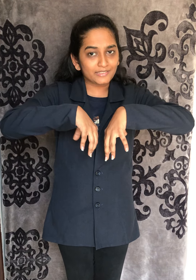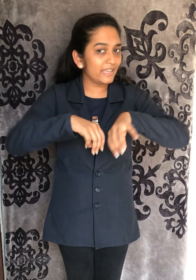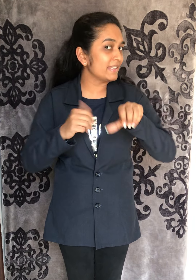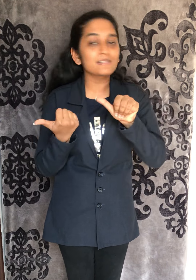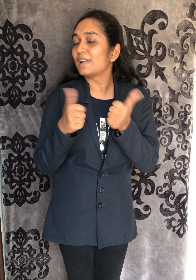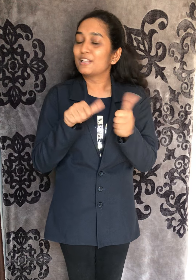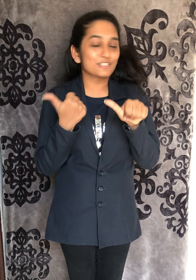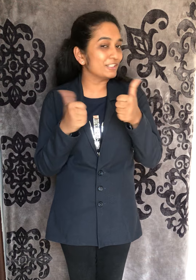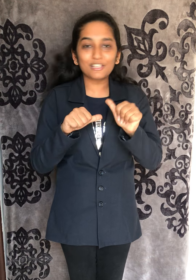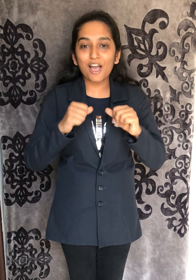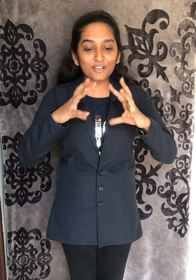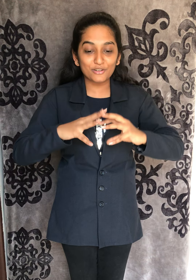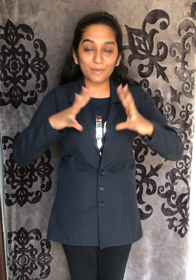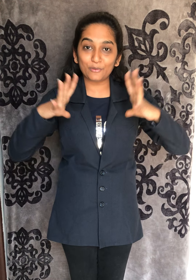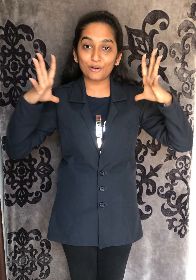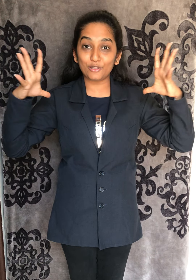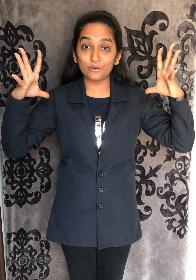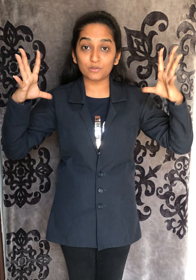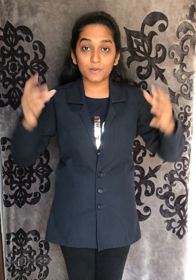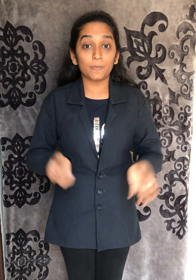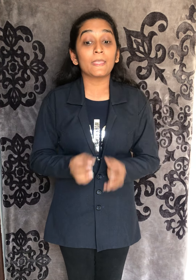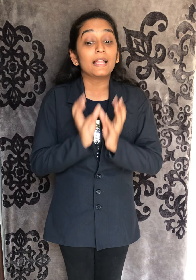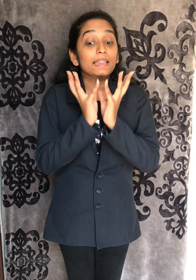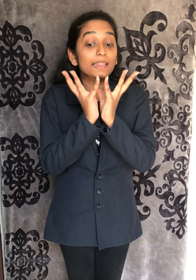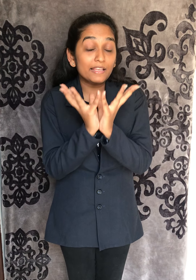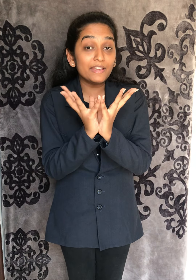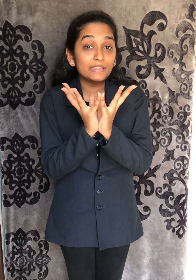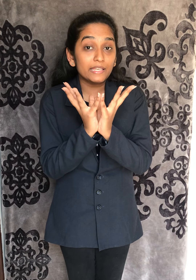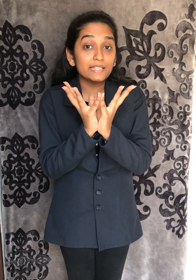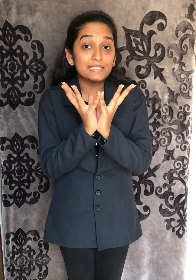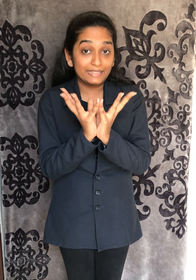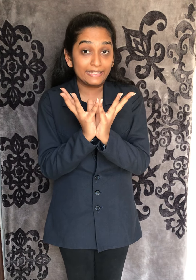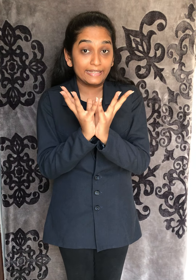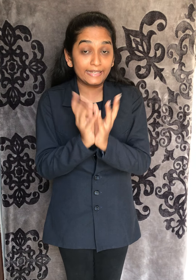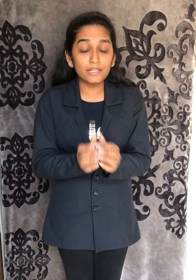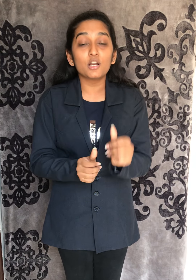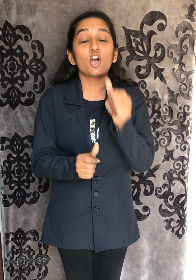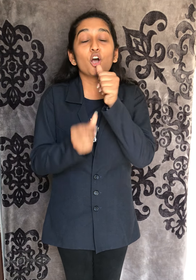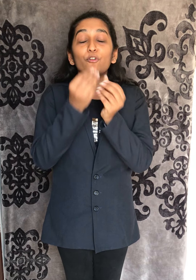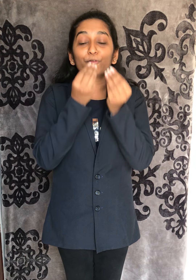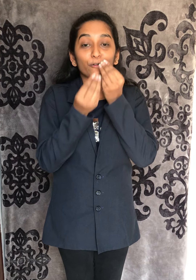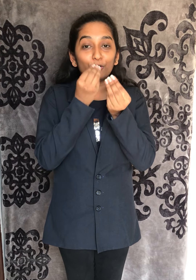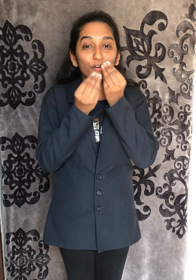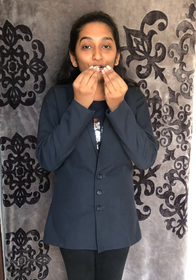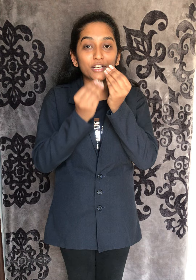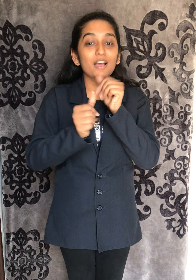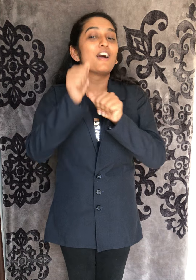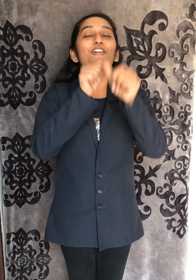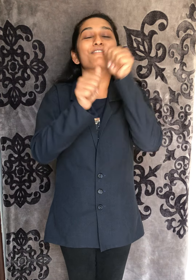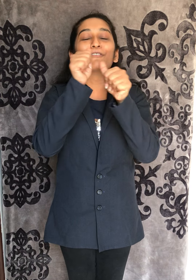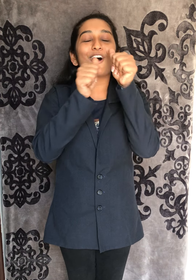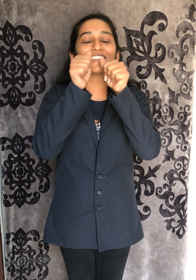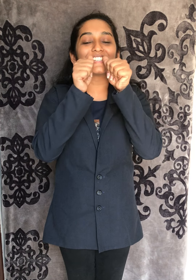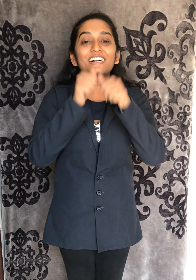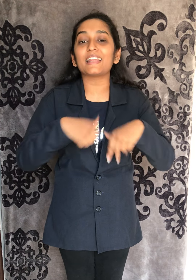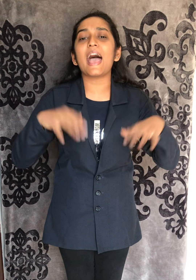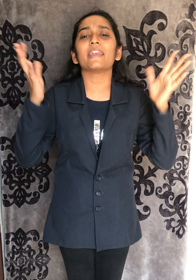Things do not reproduce. Living Things need food, water and